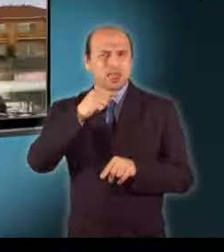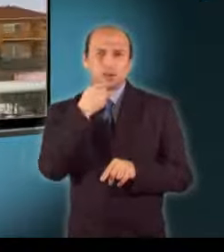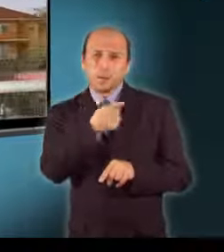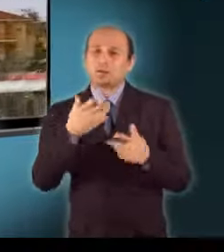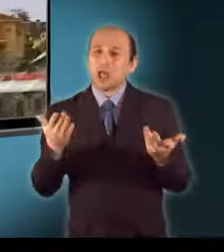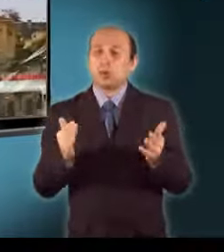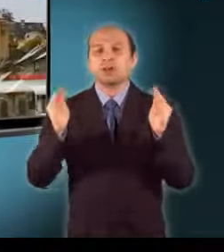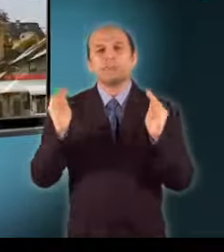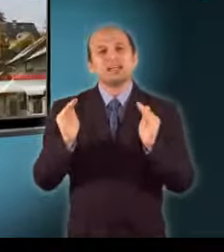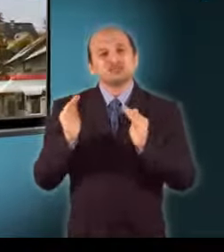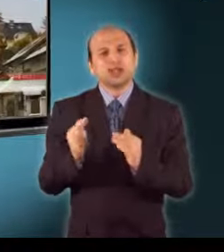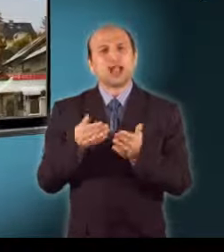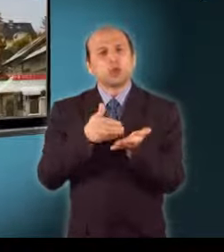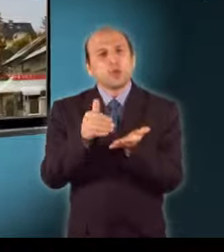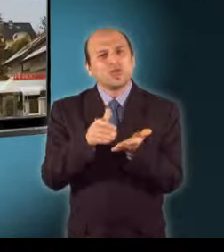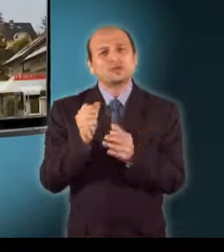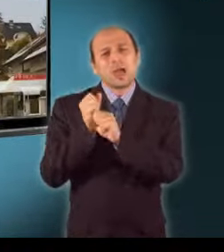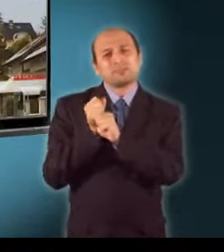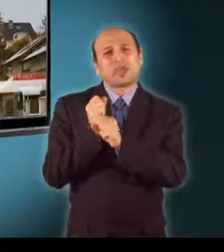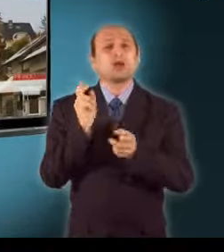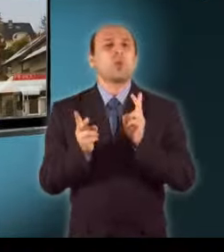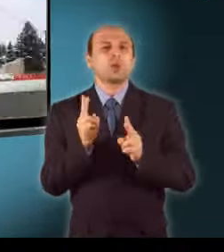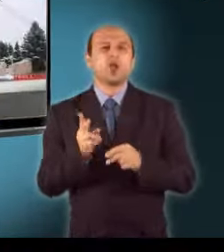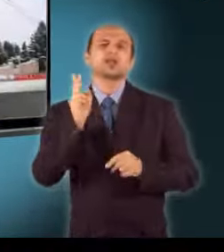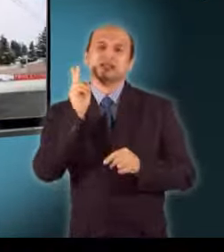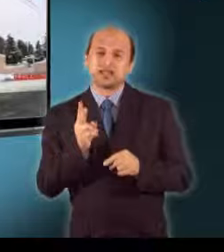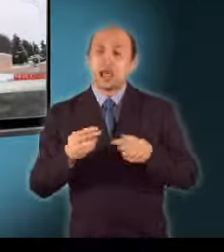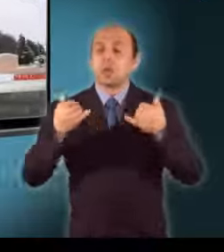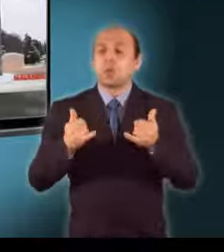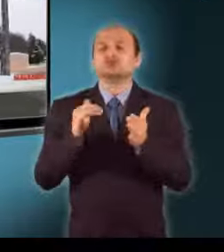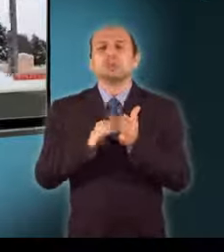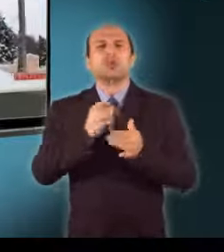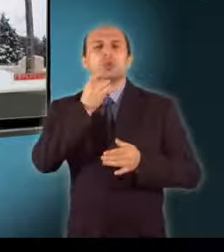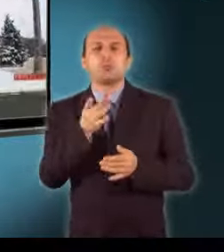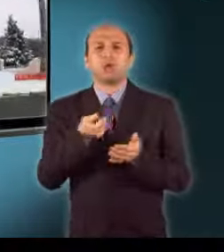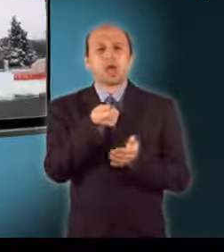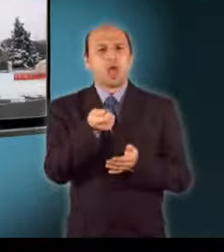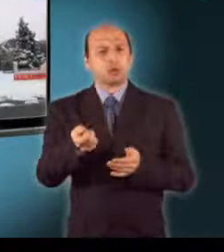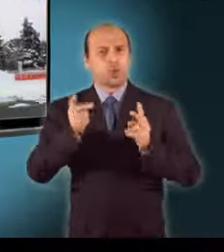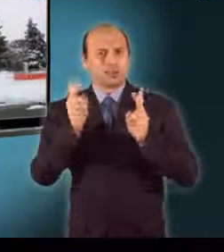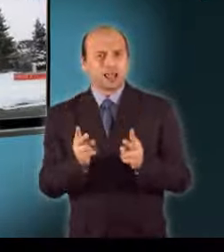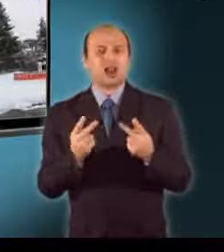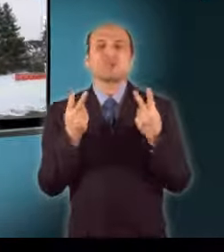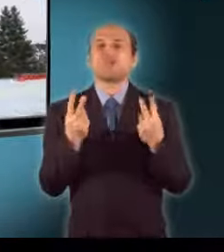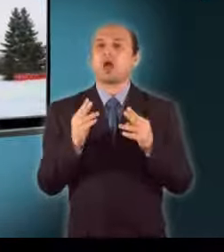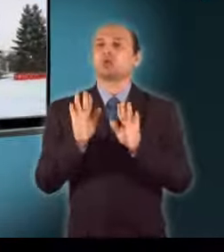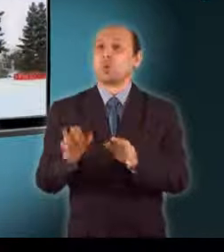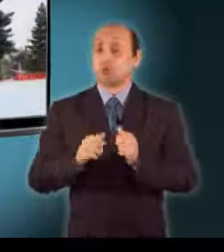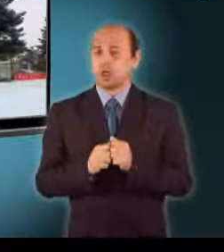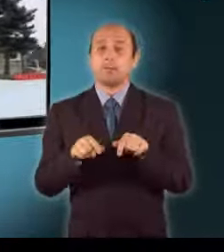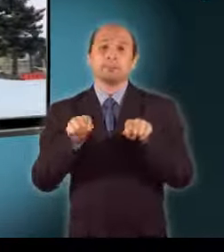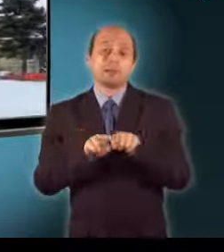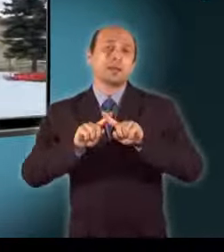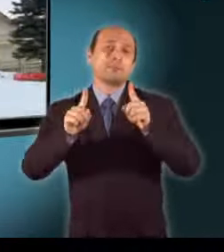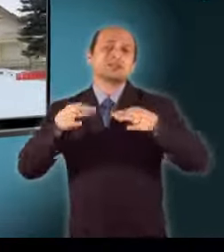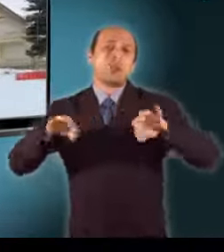jövedelmekre rakódó terheket, ha a jelenleginél jobban megadóztatják a vagyont, mint ahogy az Európa számtalan